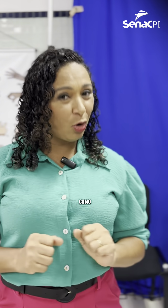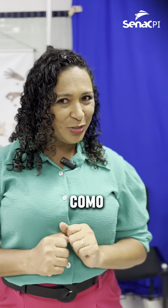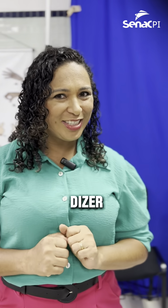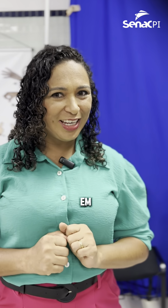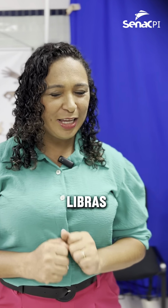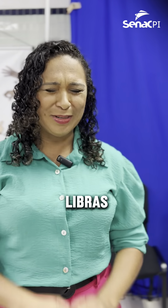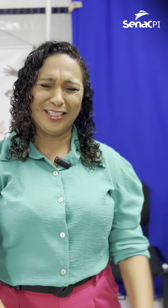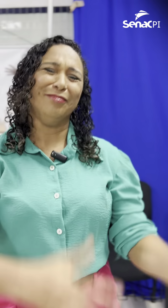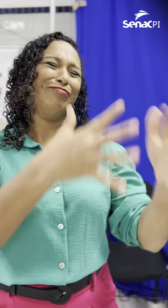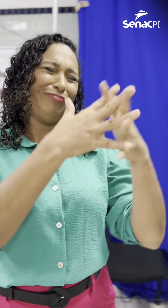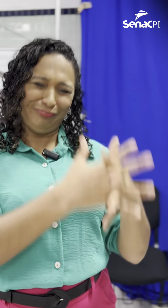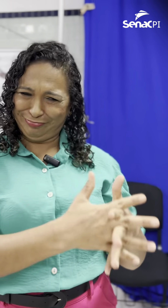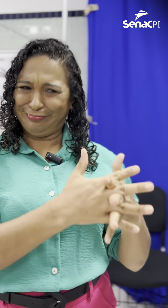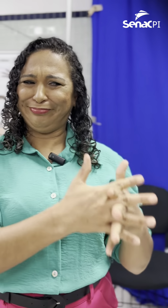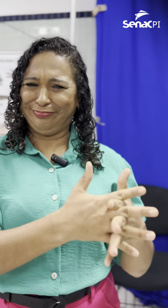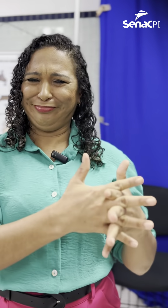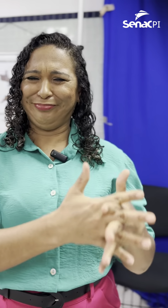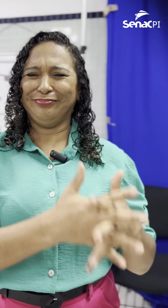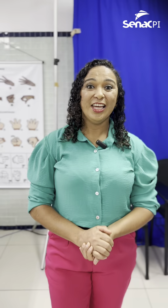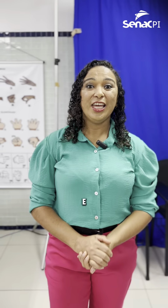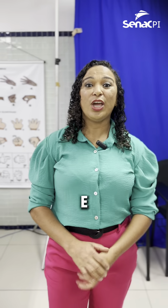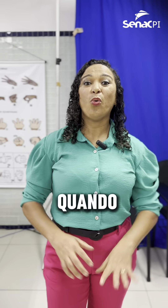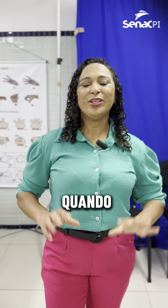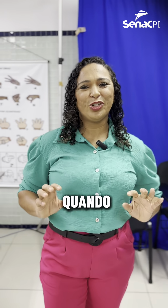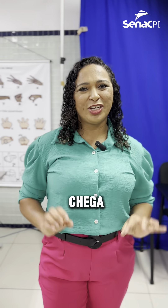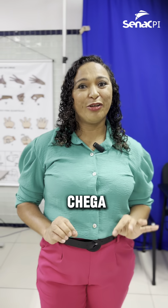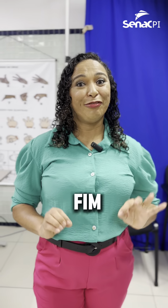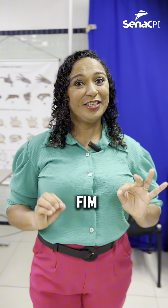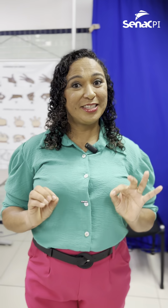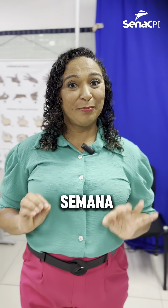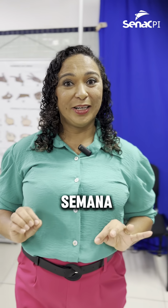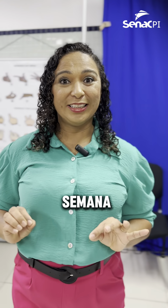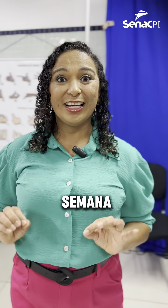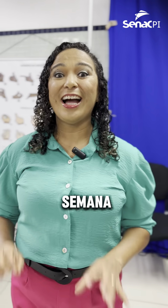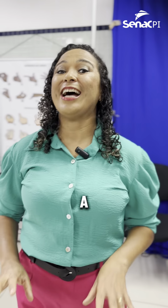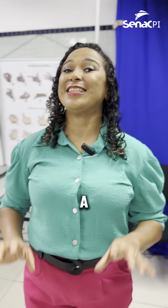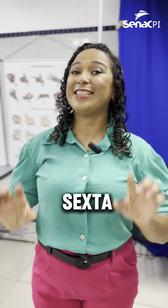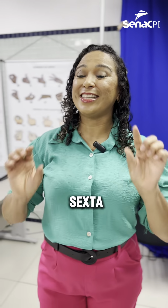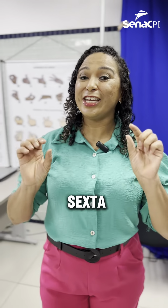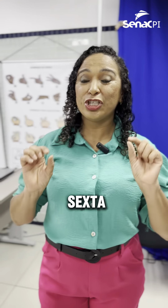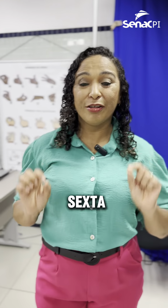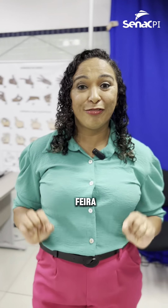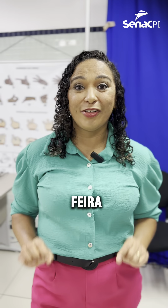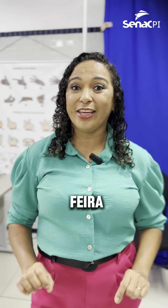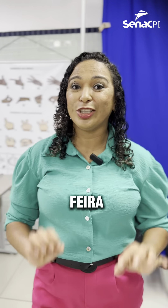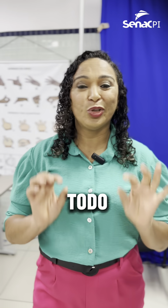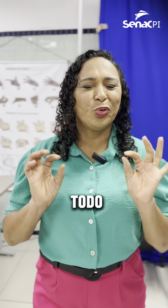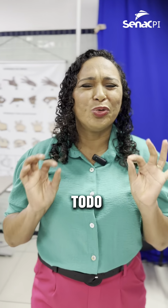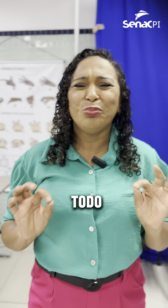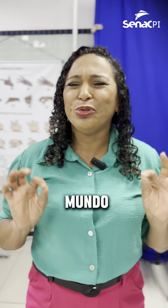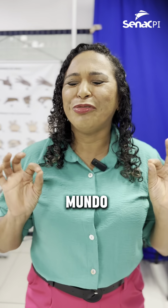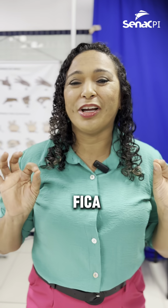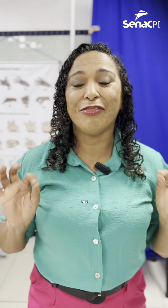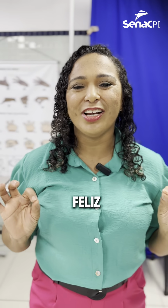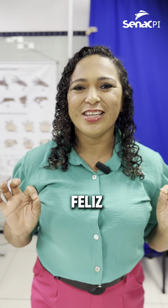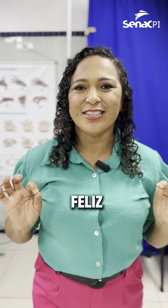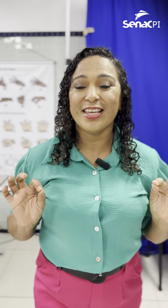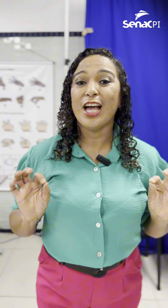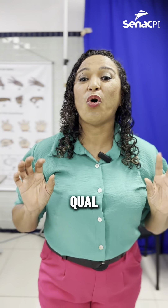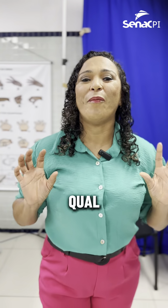como dizer em libras. E quando chega o fim de semana, a sexta-feira, todo mundo fica feliz. Qual